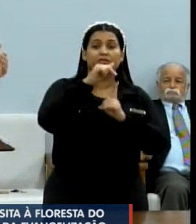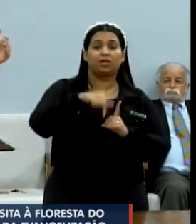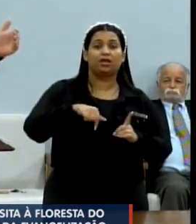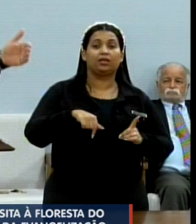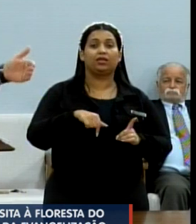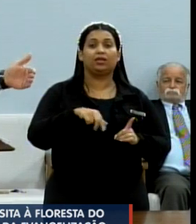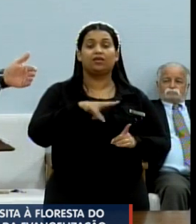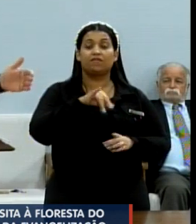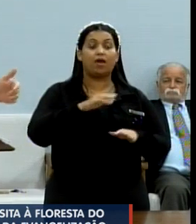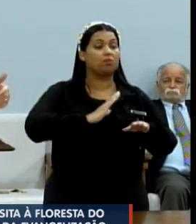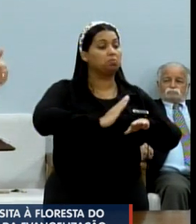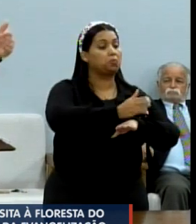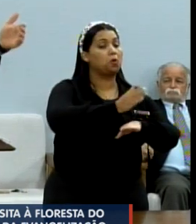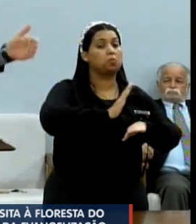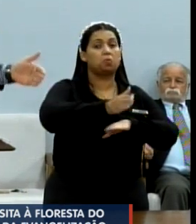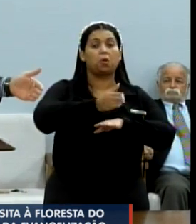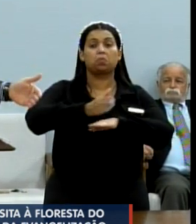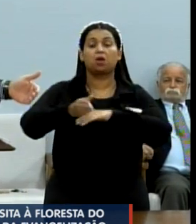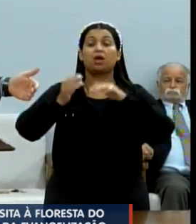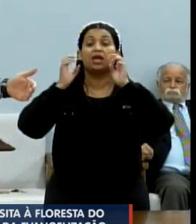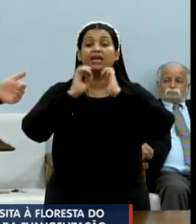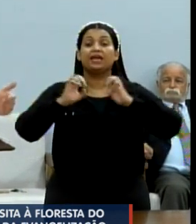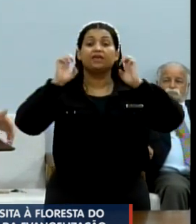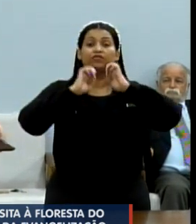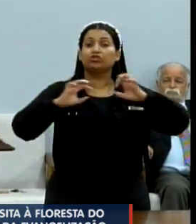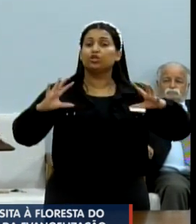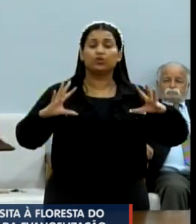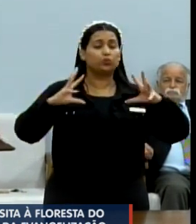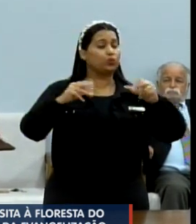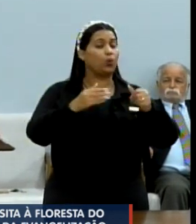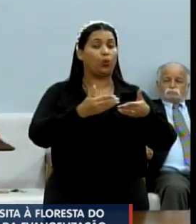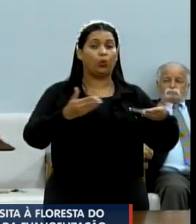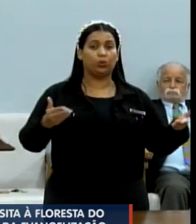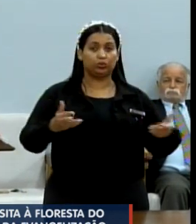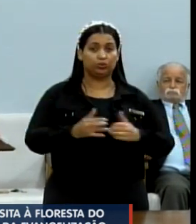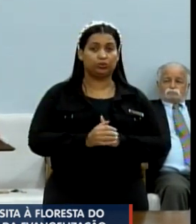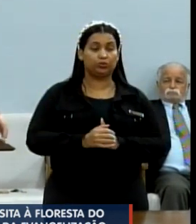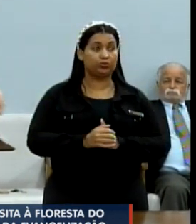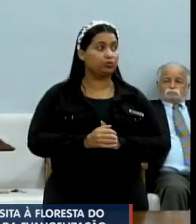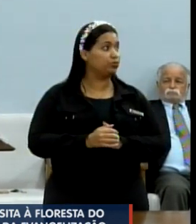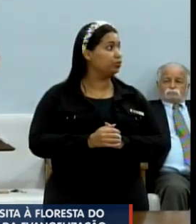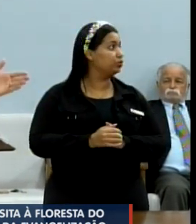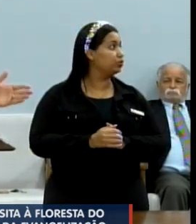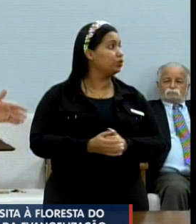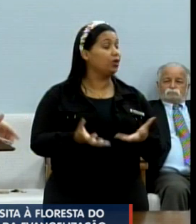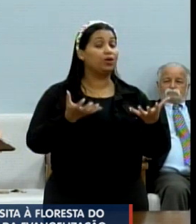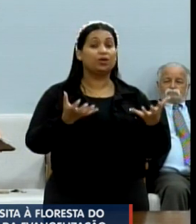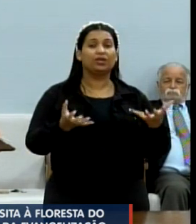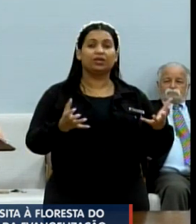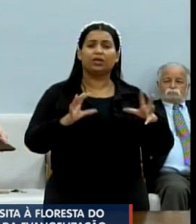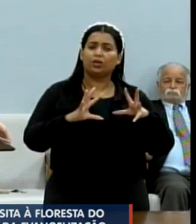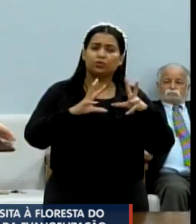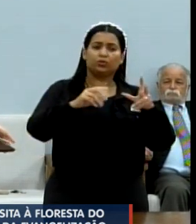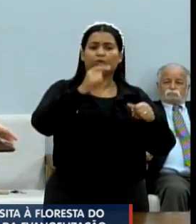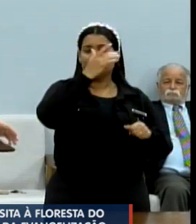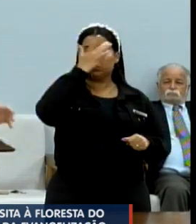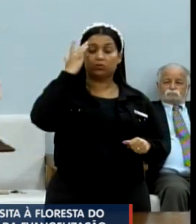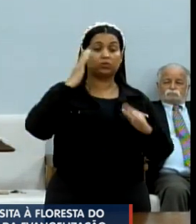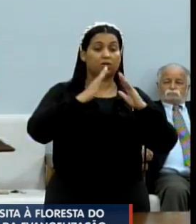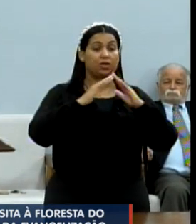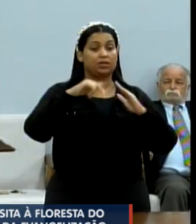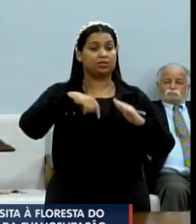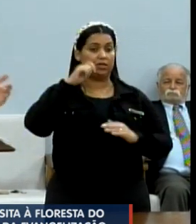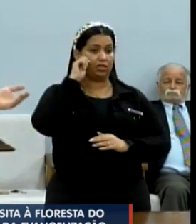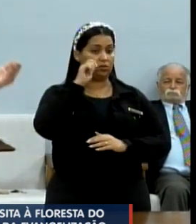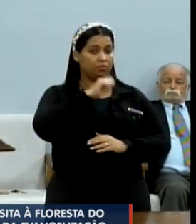vá por todo o mundo e evangelize todas as pessoas. Eu queria consagnar toda a população de São José do Rio Preto,